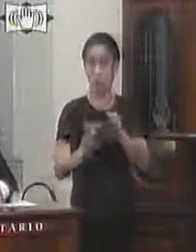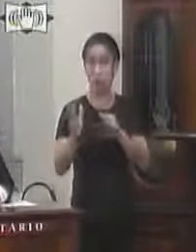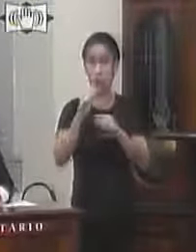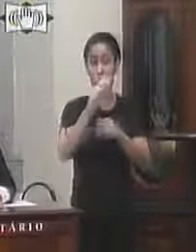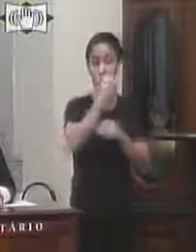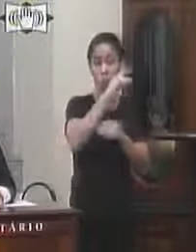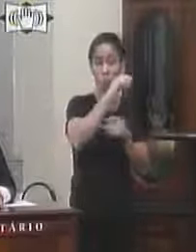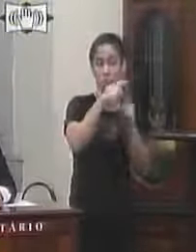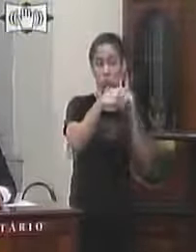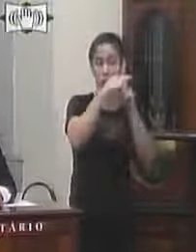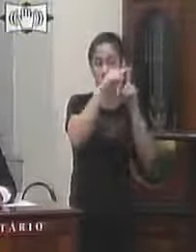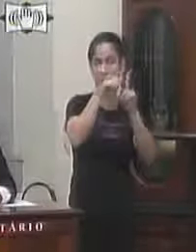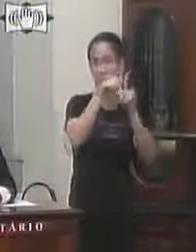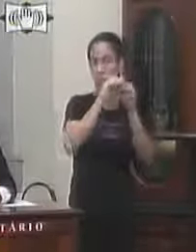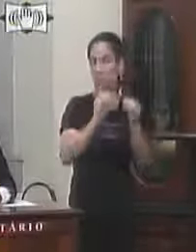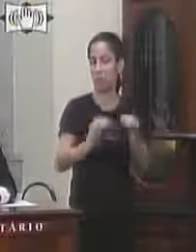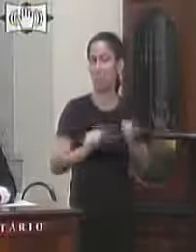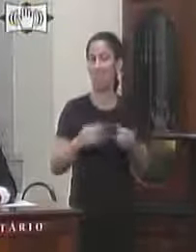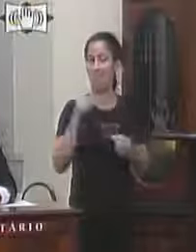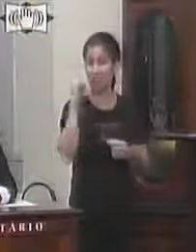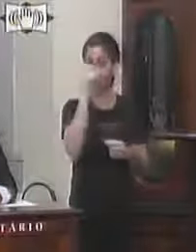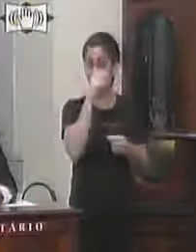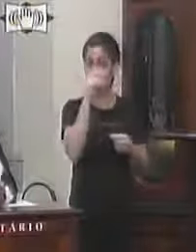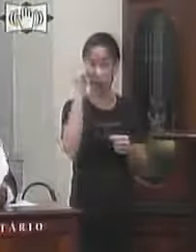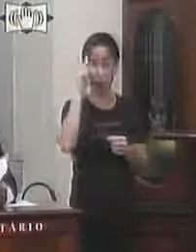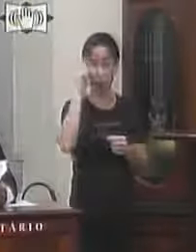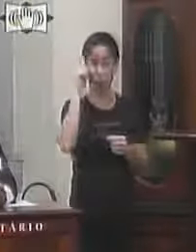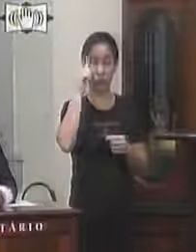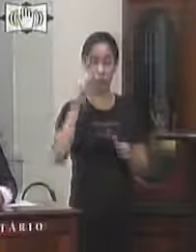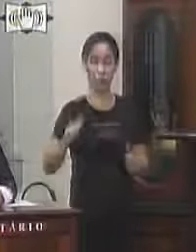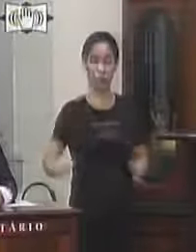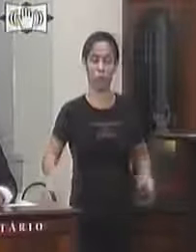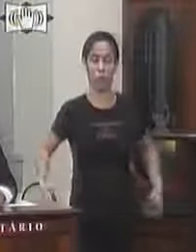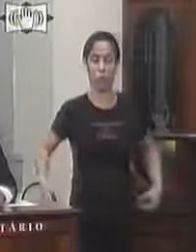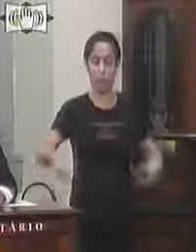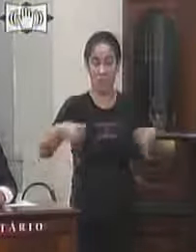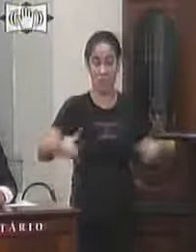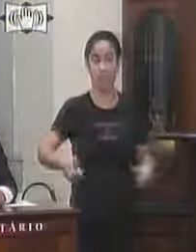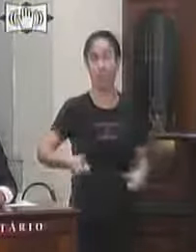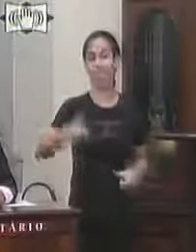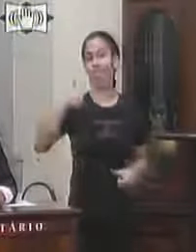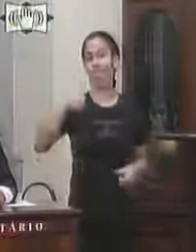assim como das pessoas que por ali circulam diariamente onde a colocação de um corrimão